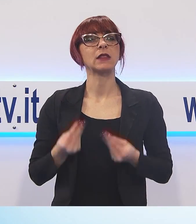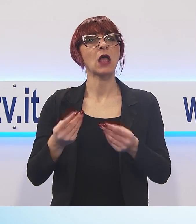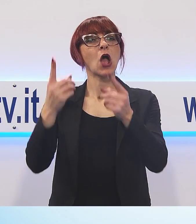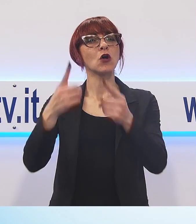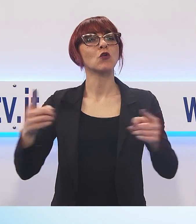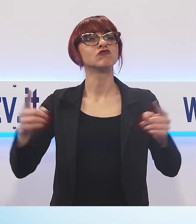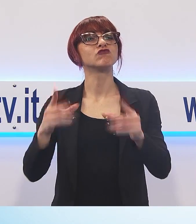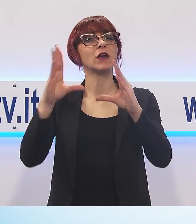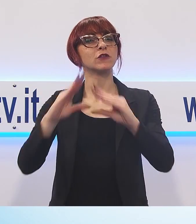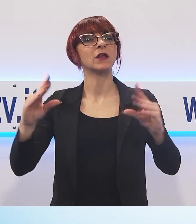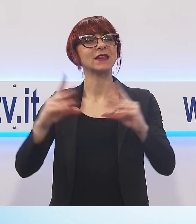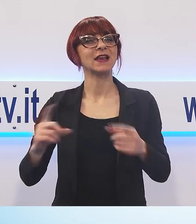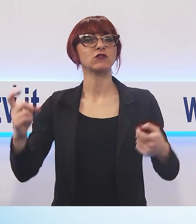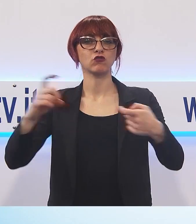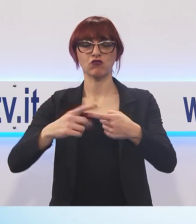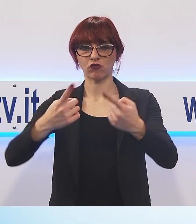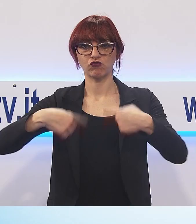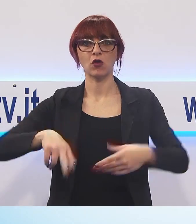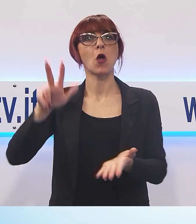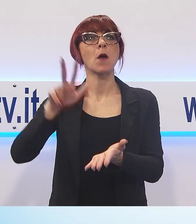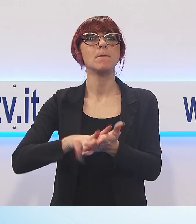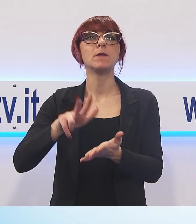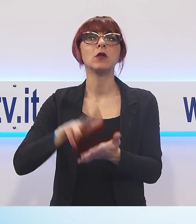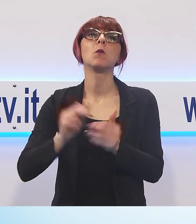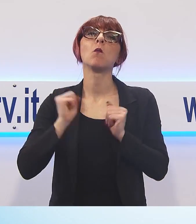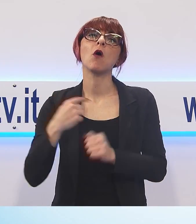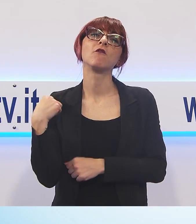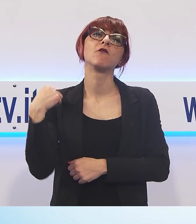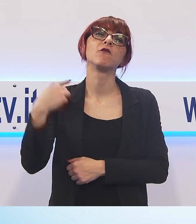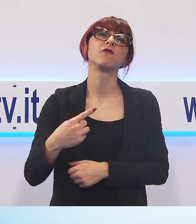soci. Per le prenotazioni c'è tempo fino al 10 dicembre.